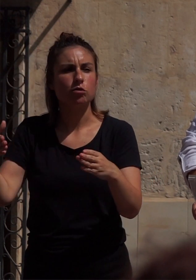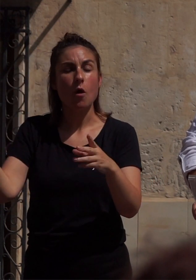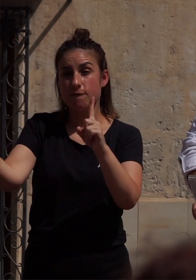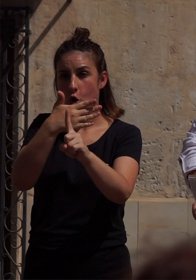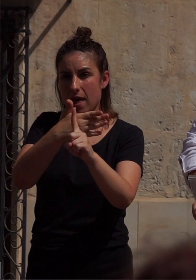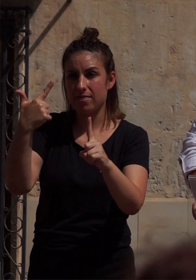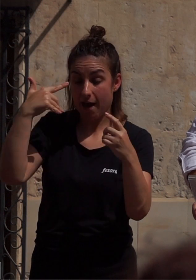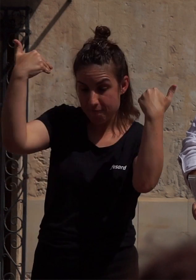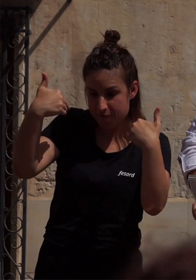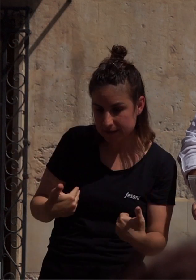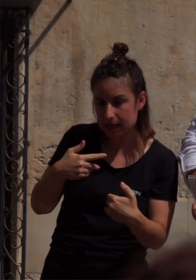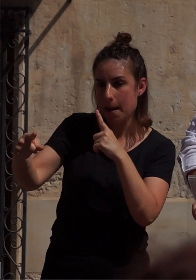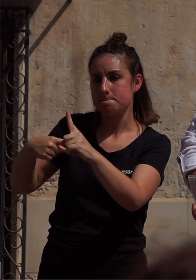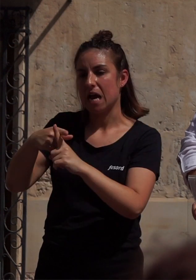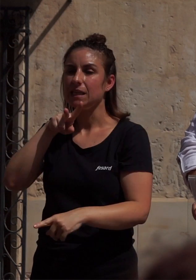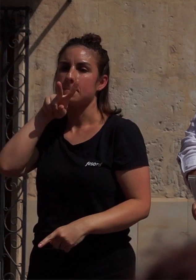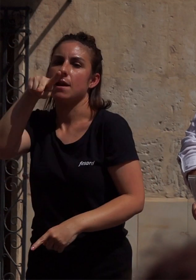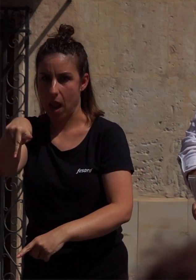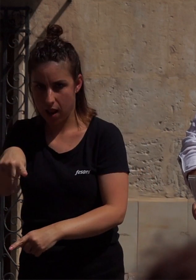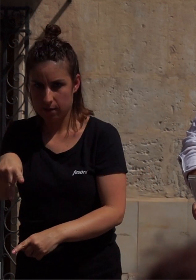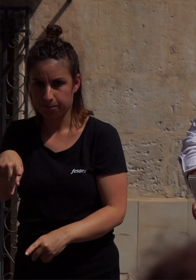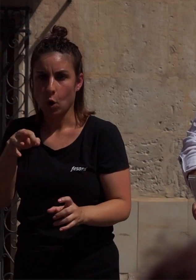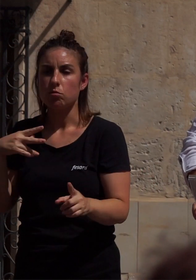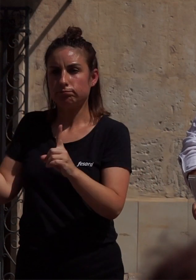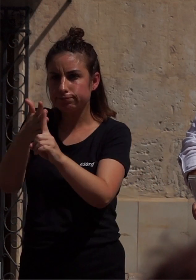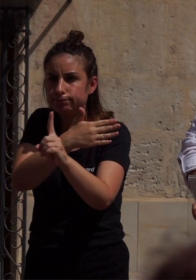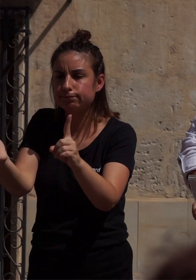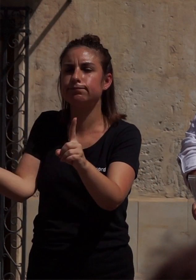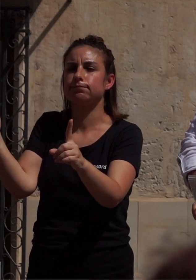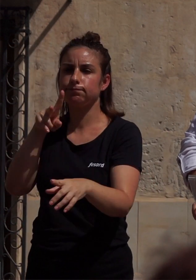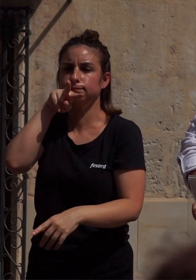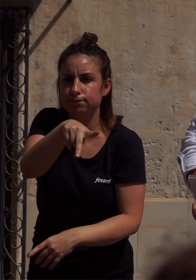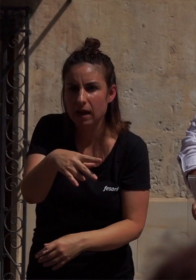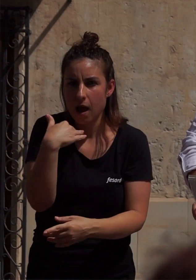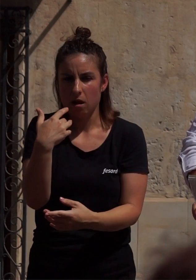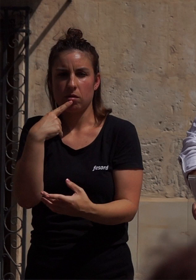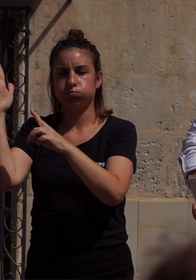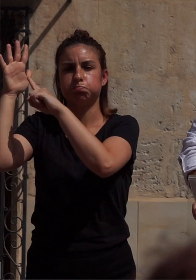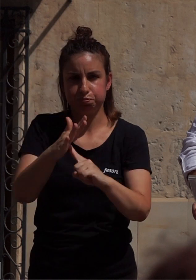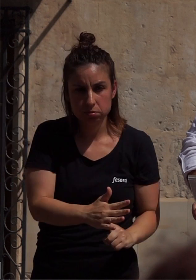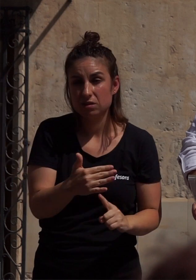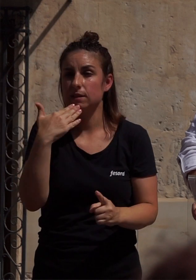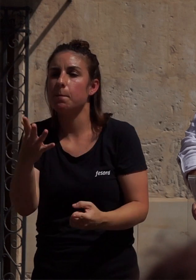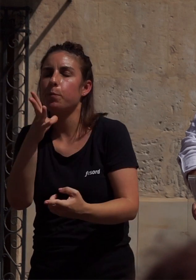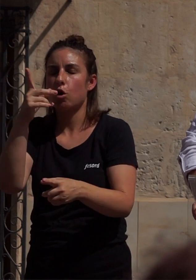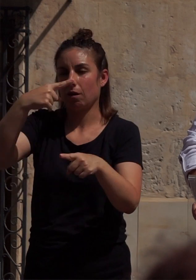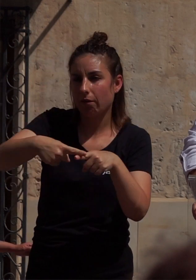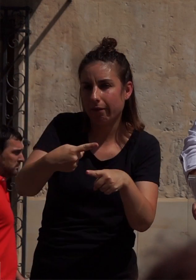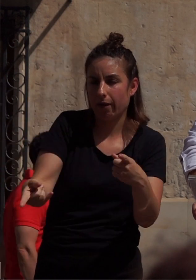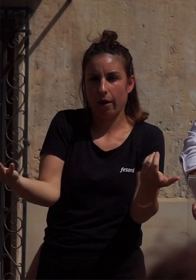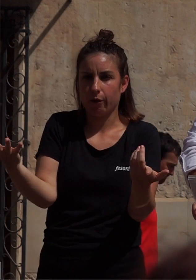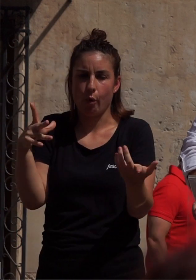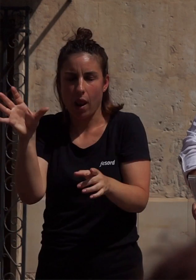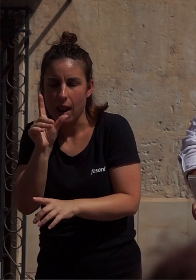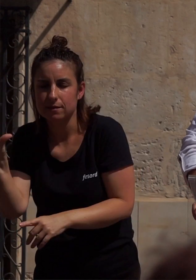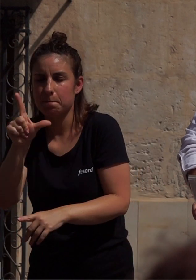física como la verbal, la humillación y el menosprecio que tenga en su origen la orientación sexual y de identidad